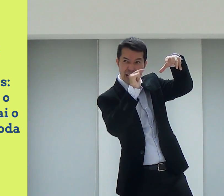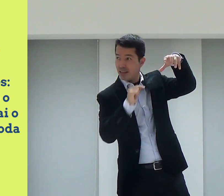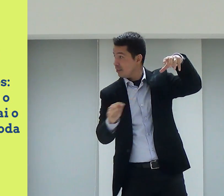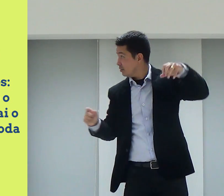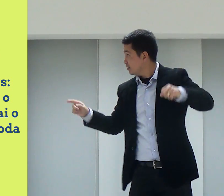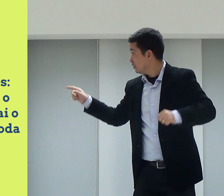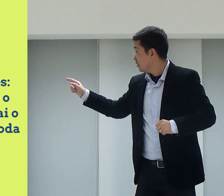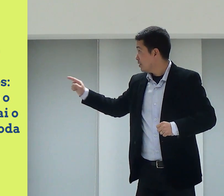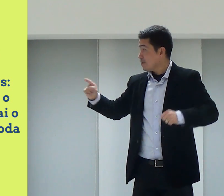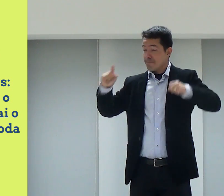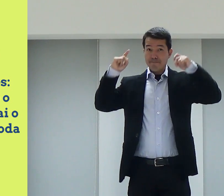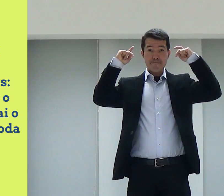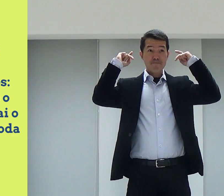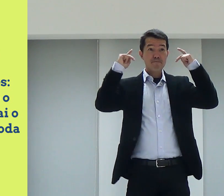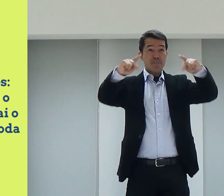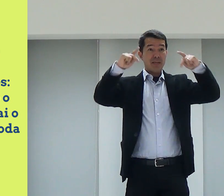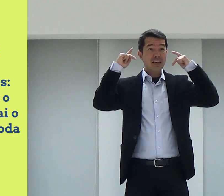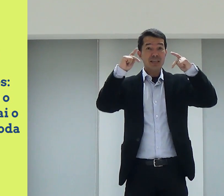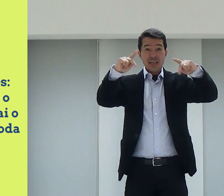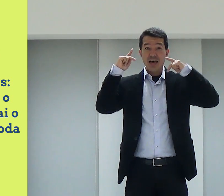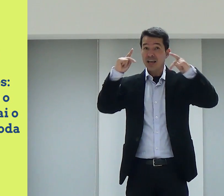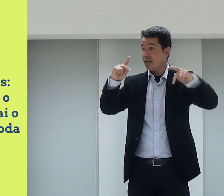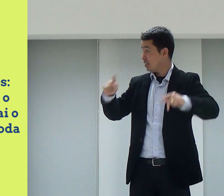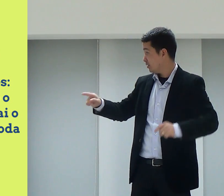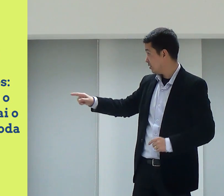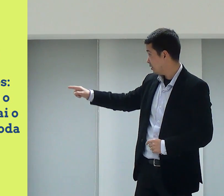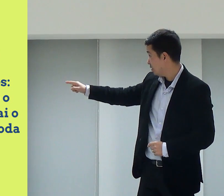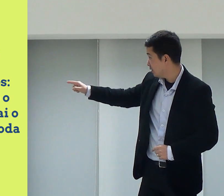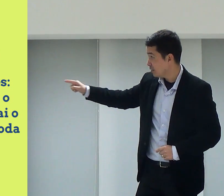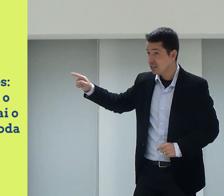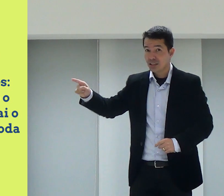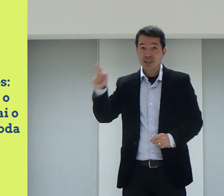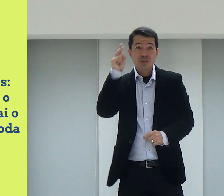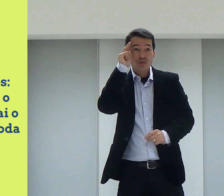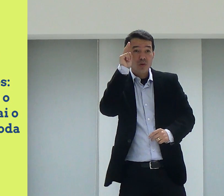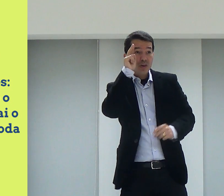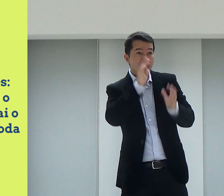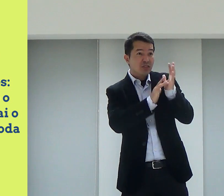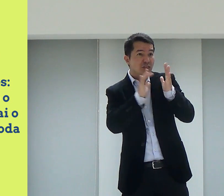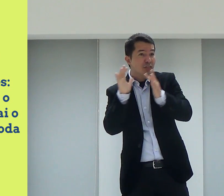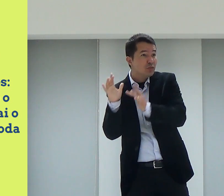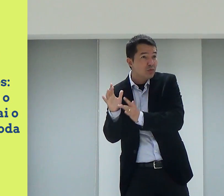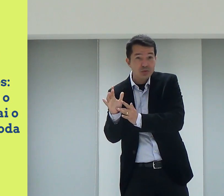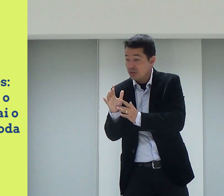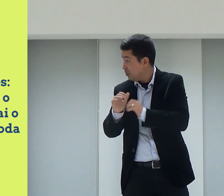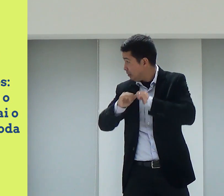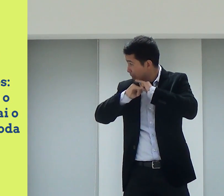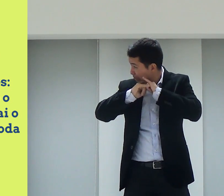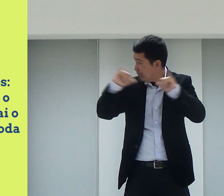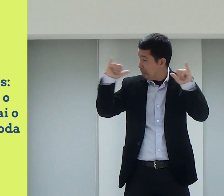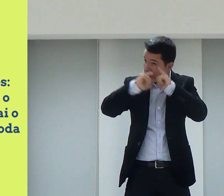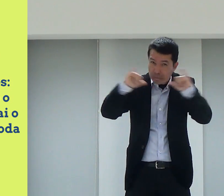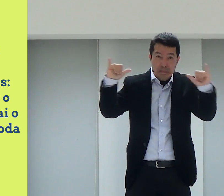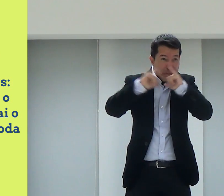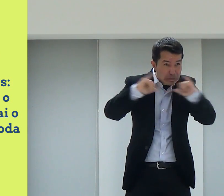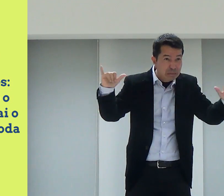lugares, pregai o Evangelho, a história de Jesus.